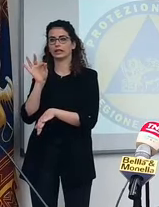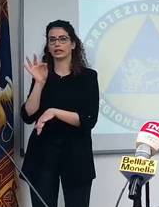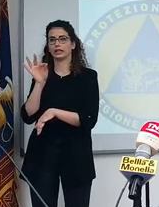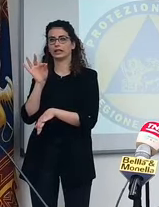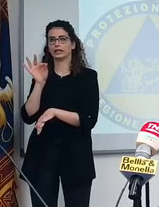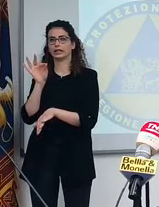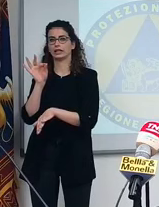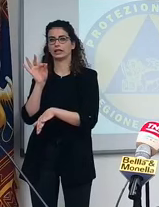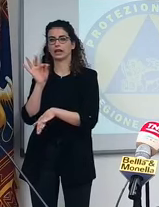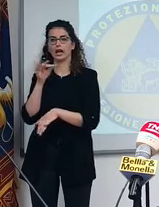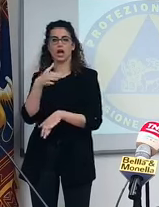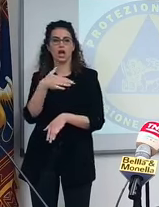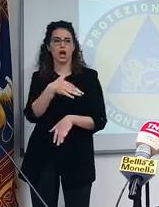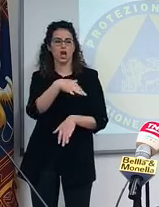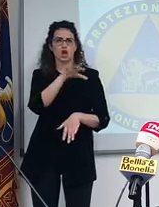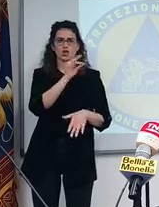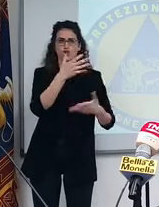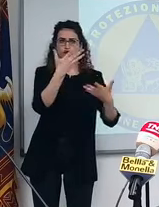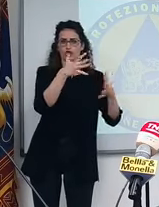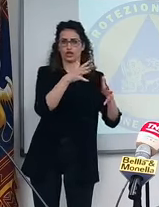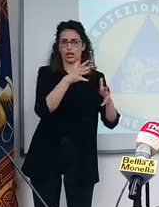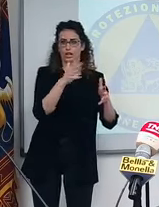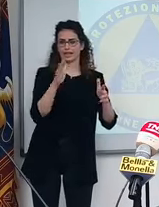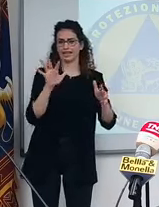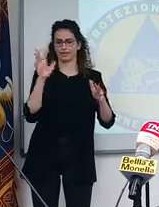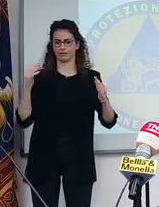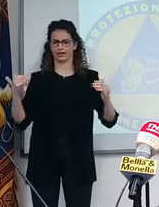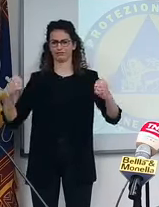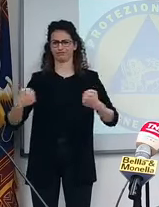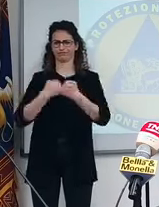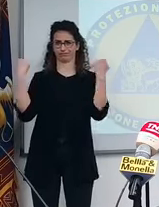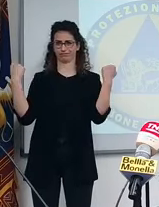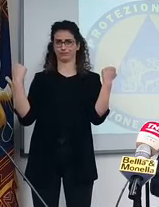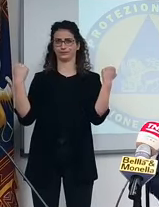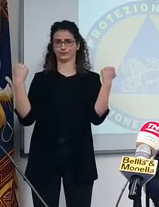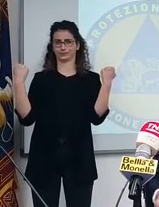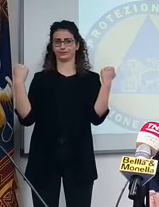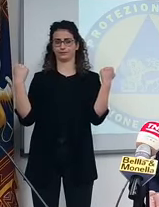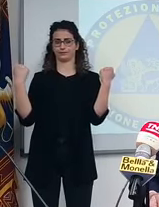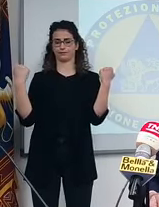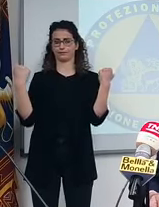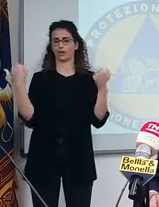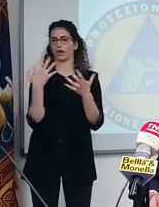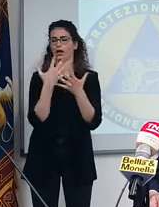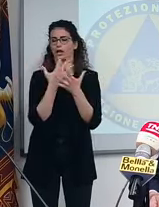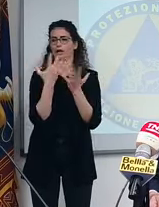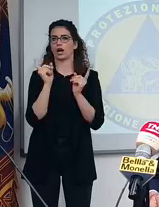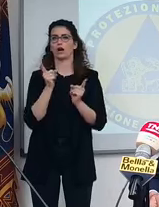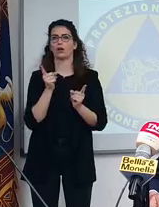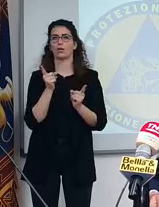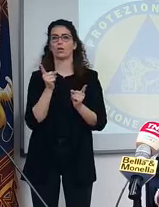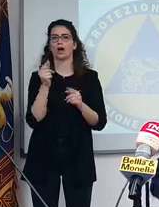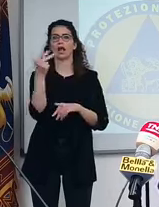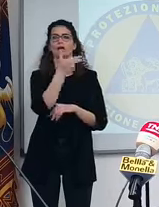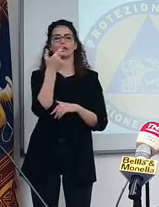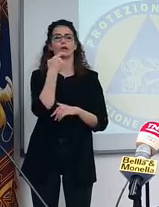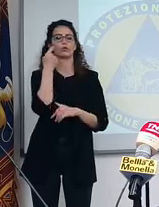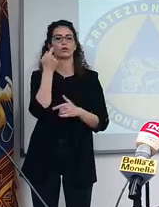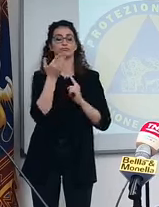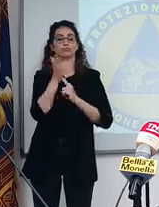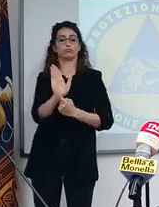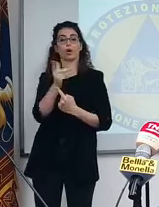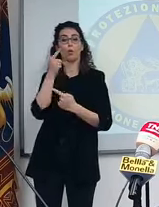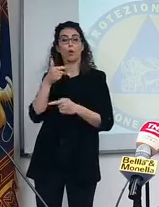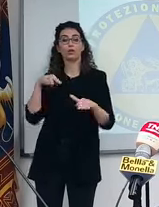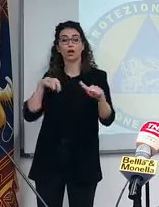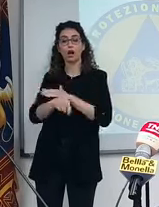rispetto ad altre che sono già vigenti. Cioè, è innegabile che il ristoratore ti faccia vedere la metropolitana piena e ti dice scusa, il mio